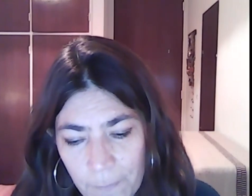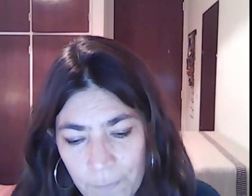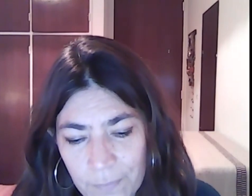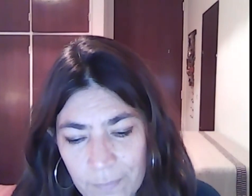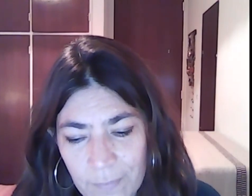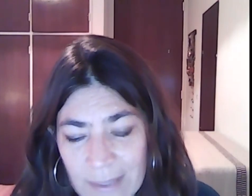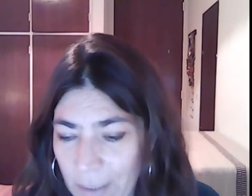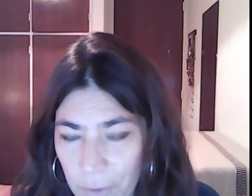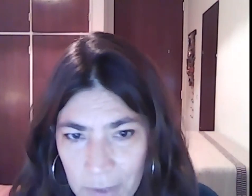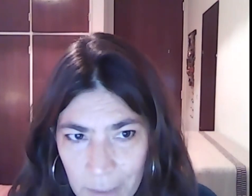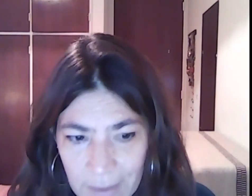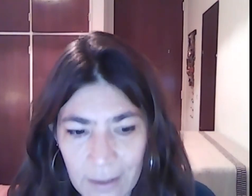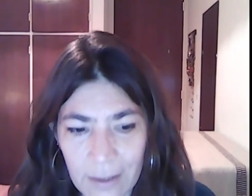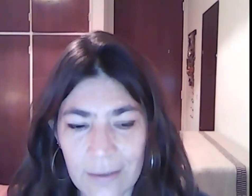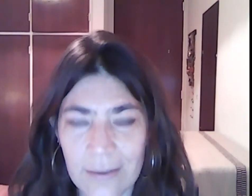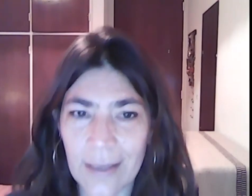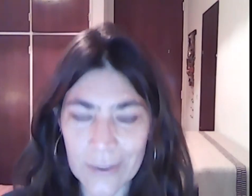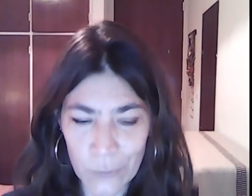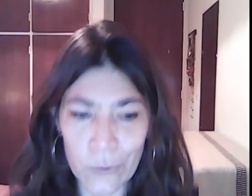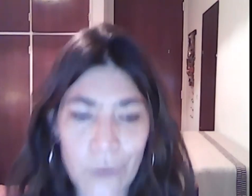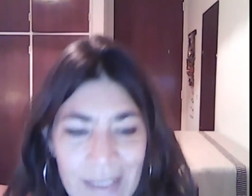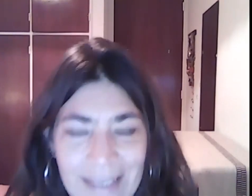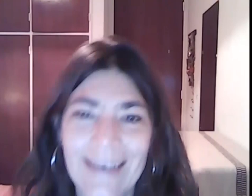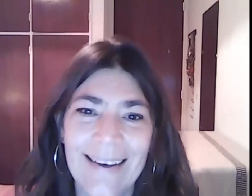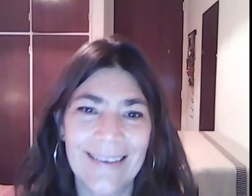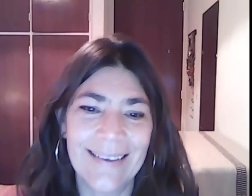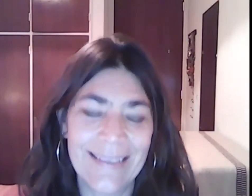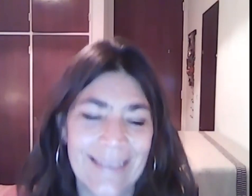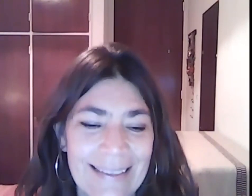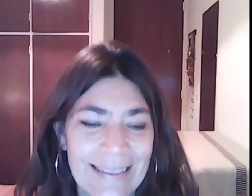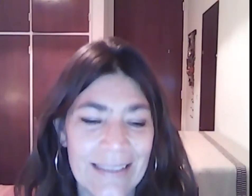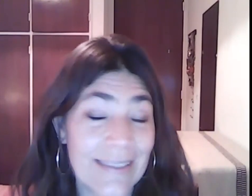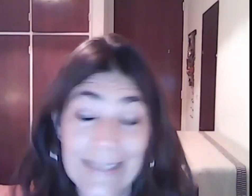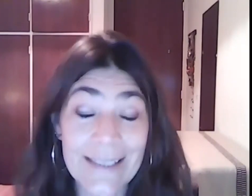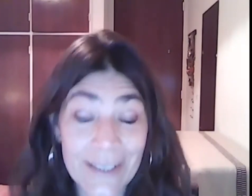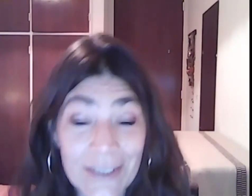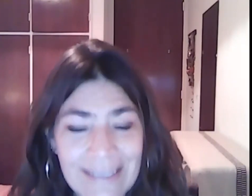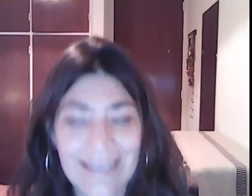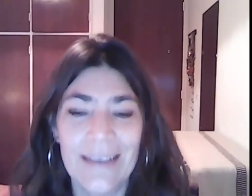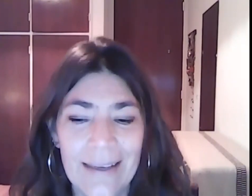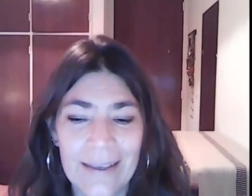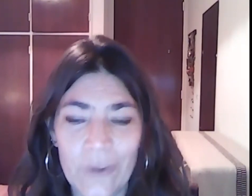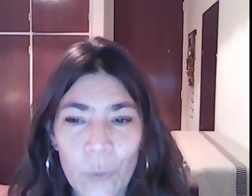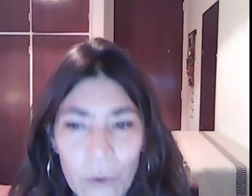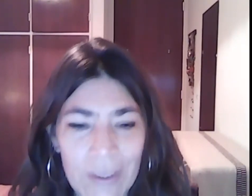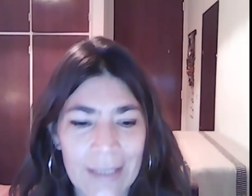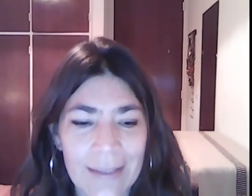Así que, bueno, realmente es un orgullo que sea de extensión, estoy muy contenta,